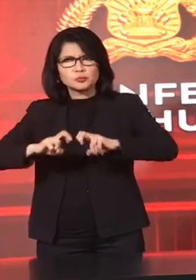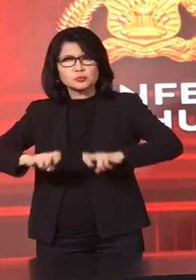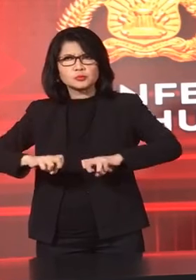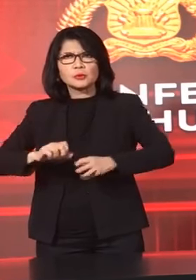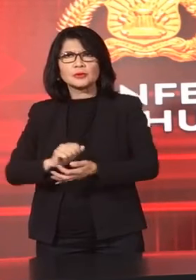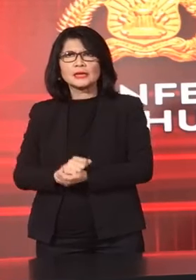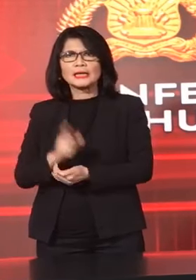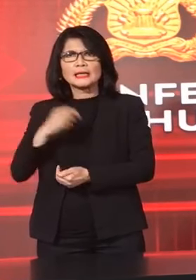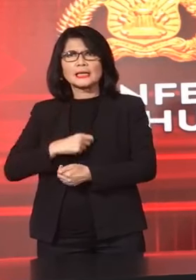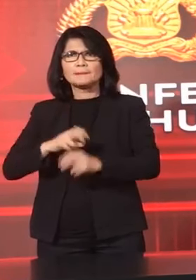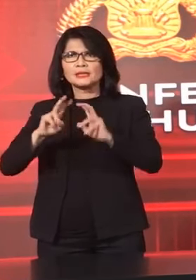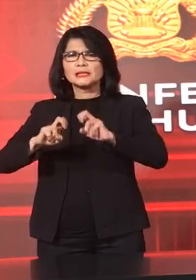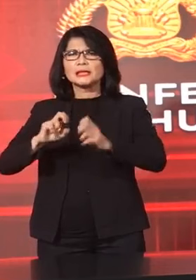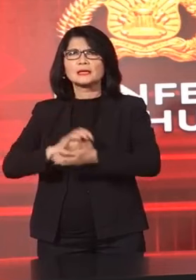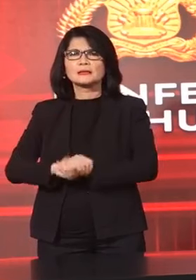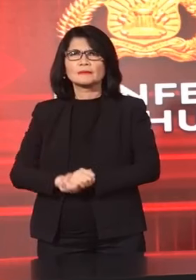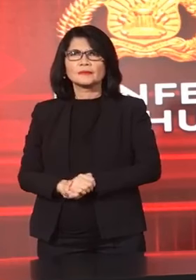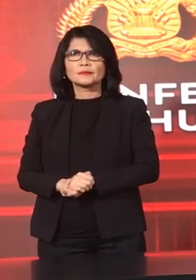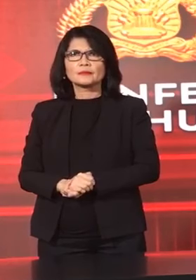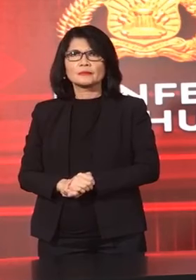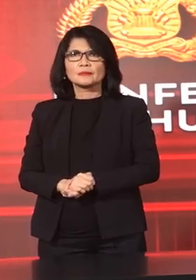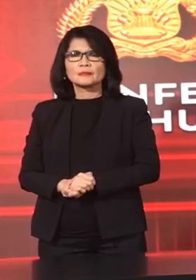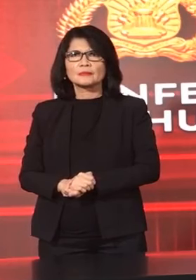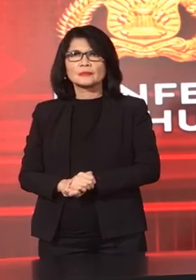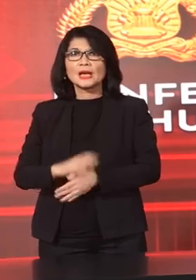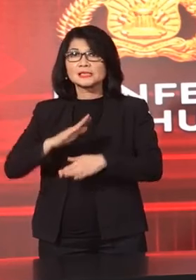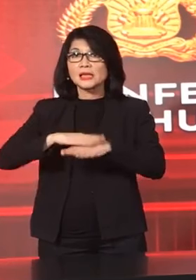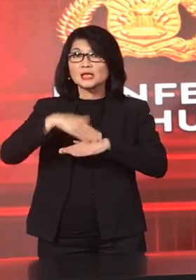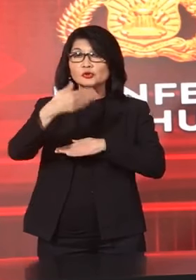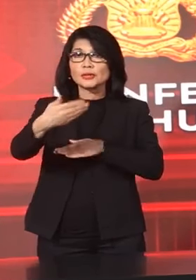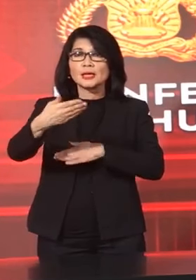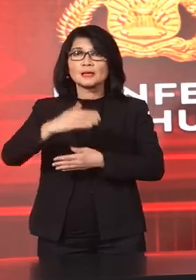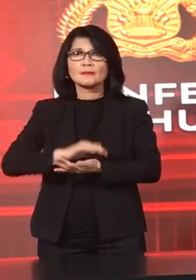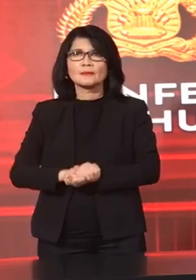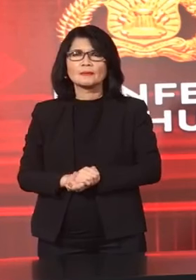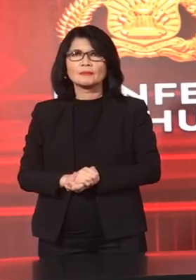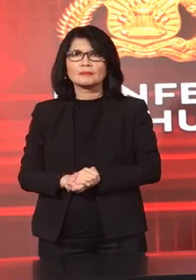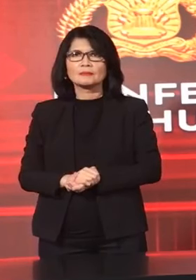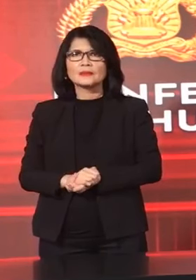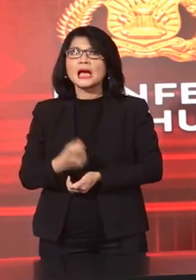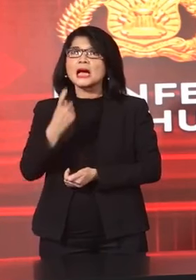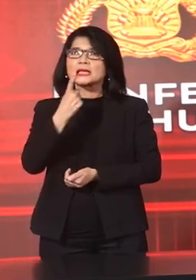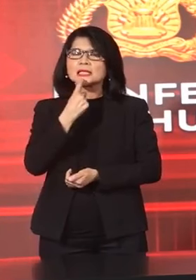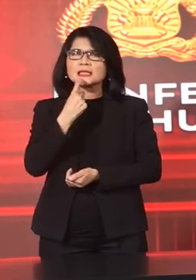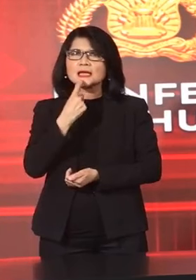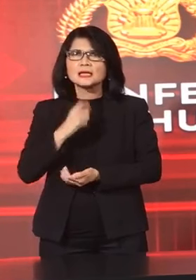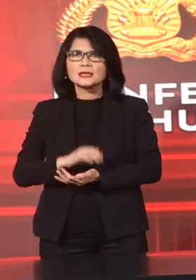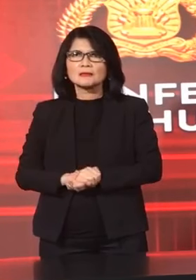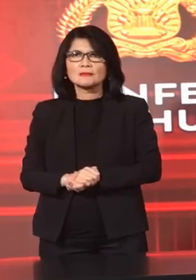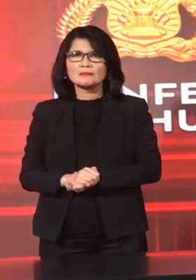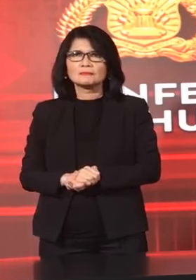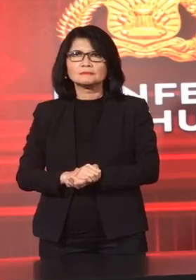Penyidikan Yang Berikut Terkait Dengan